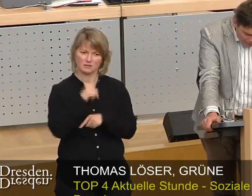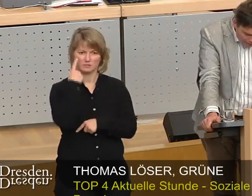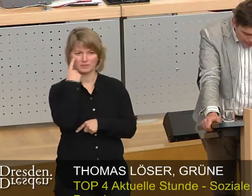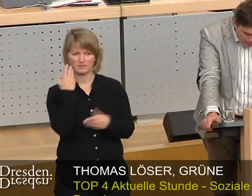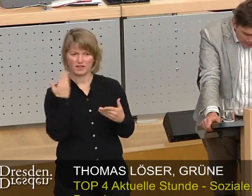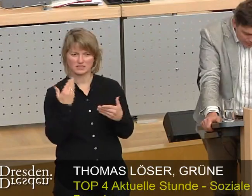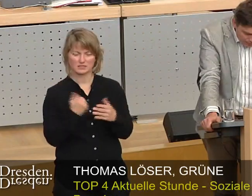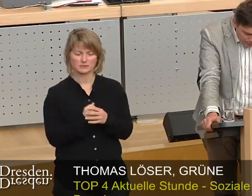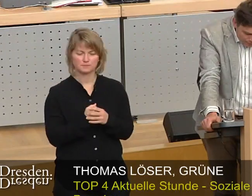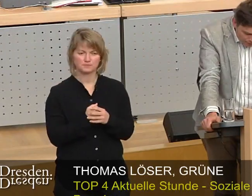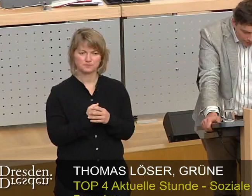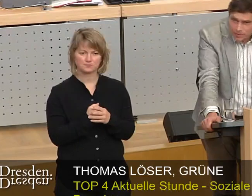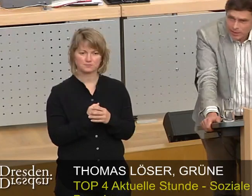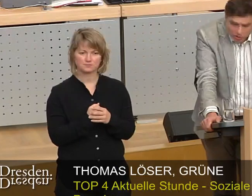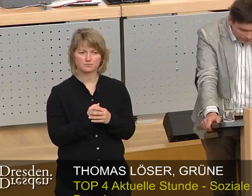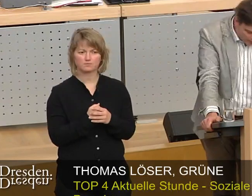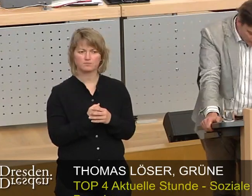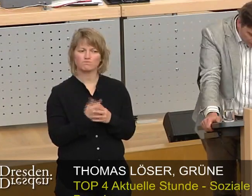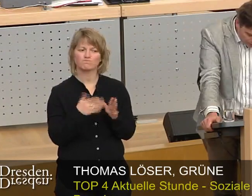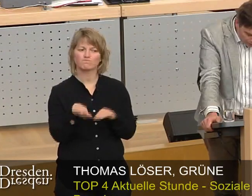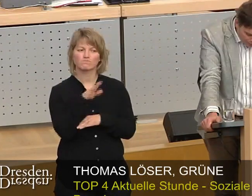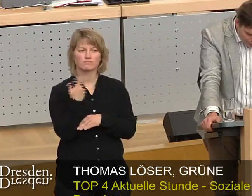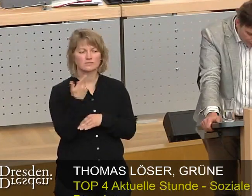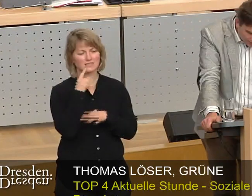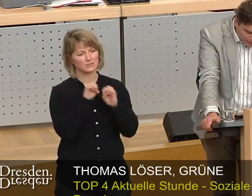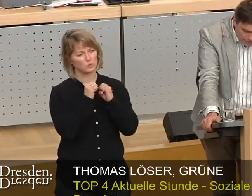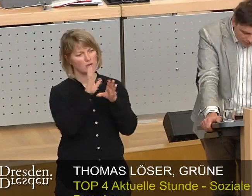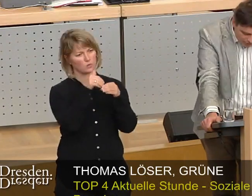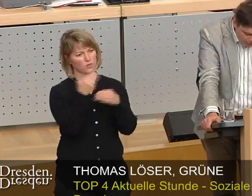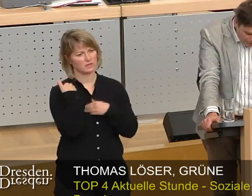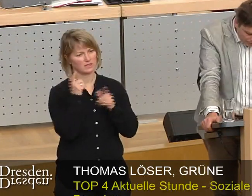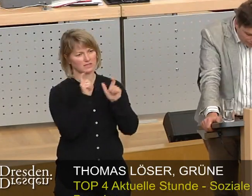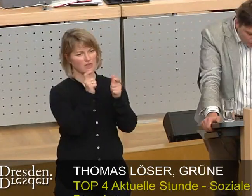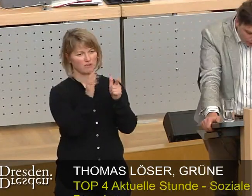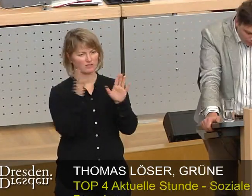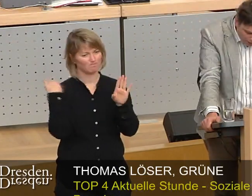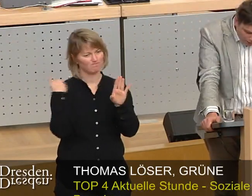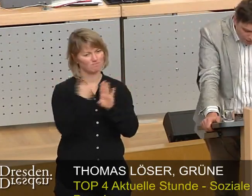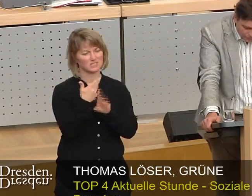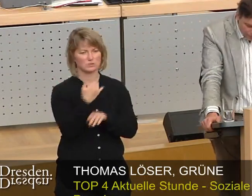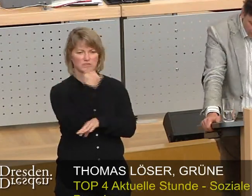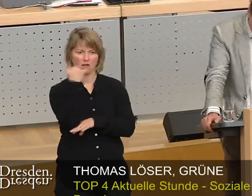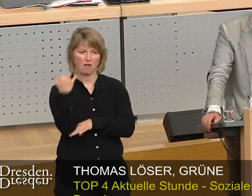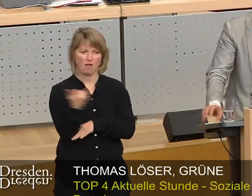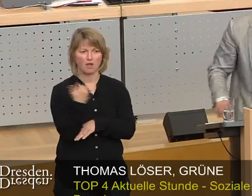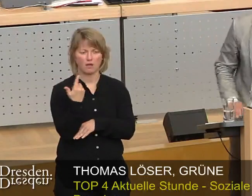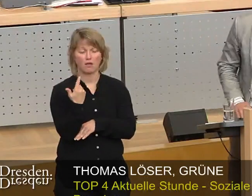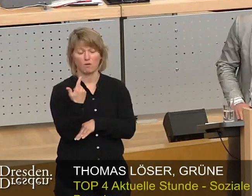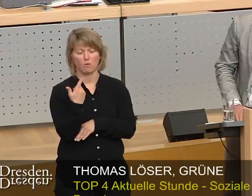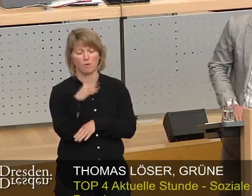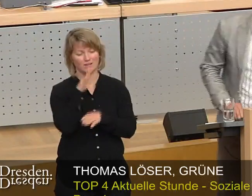dass die, sagen wir mal, gesellschaftliche Situation in den letzten 20 Jahren, die schon geprägt war von einem sehr